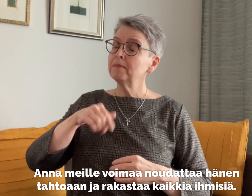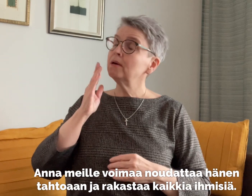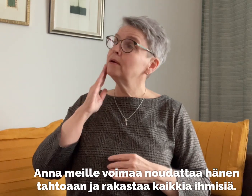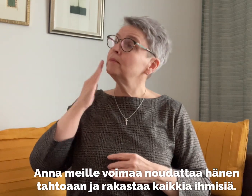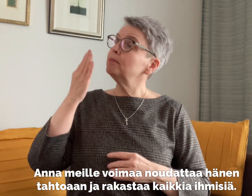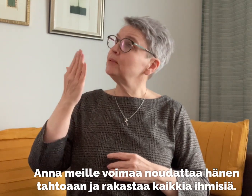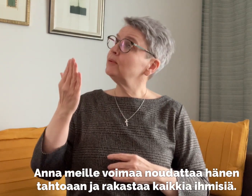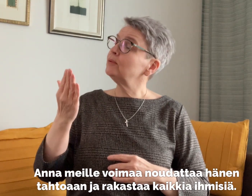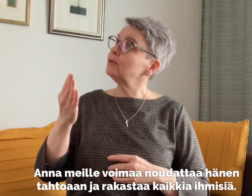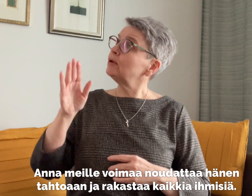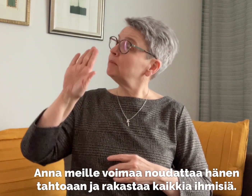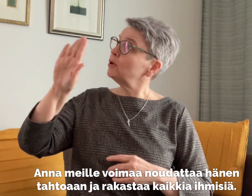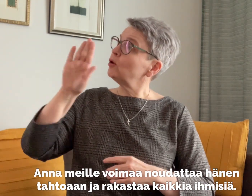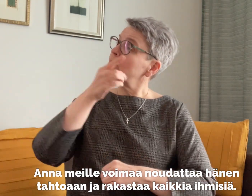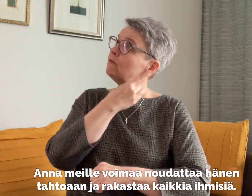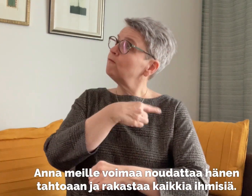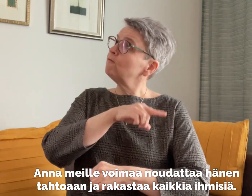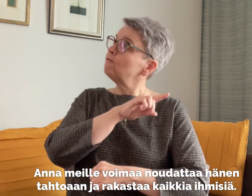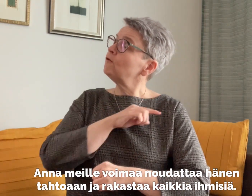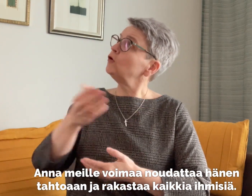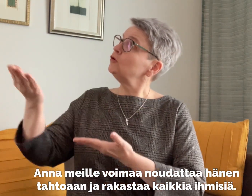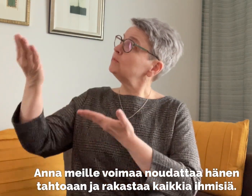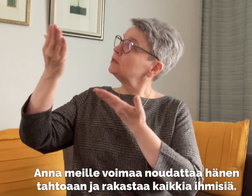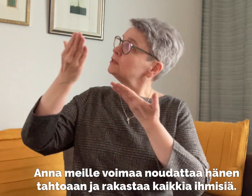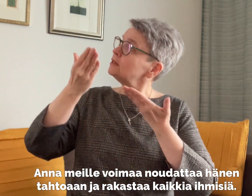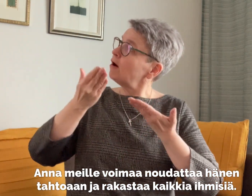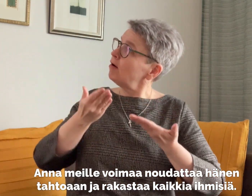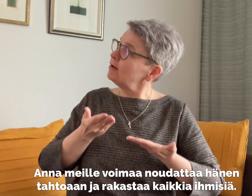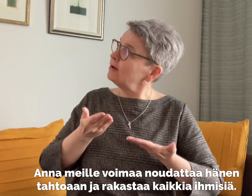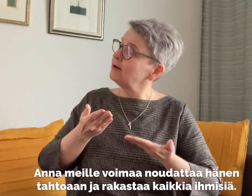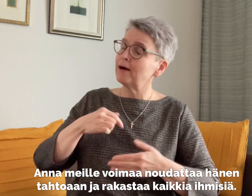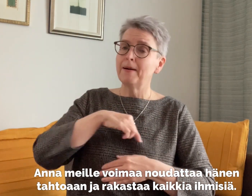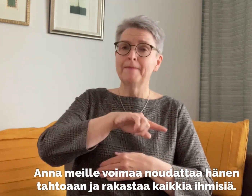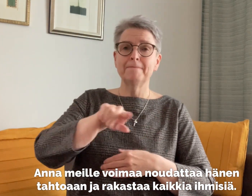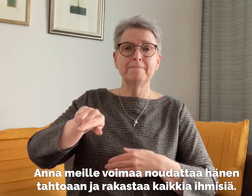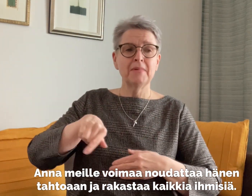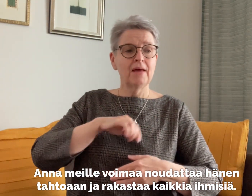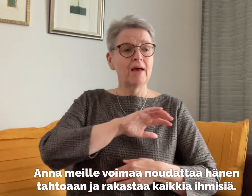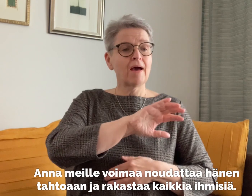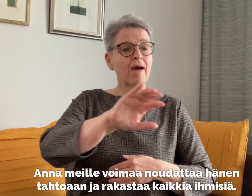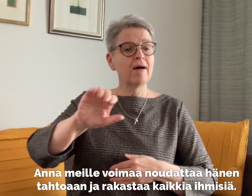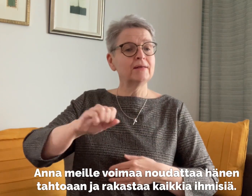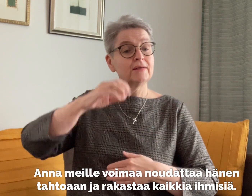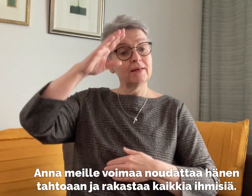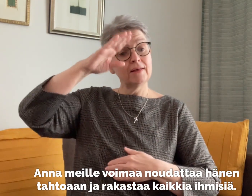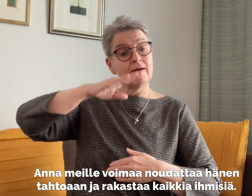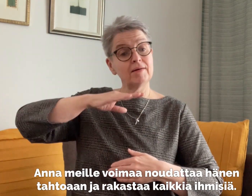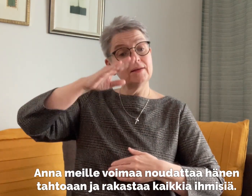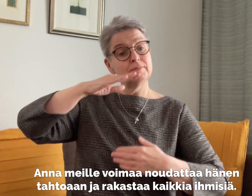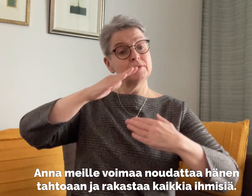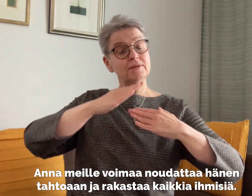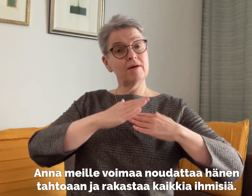Anna meille voimaa noudattaa hänen tahtoaan ja rakastaa kaikkia ihmisiä.